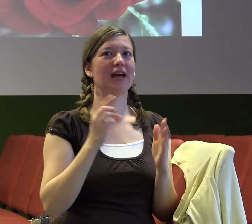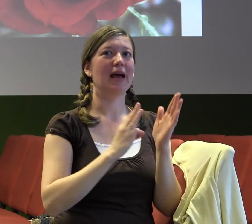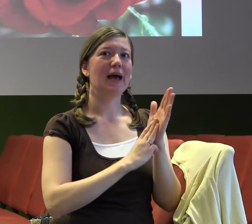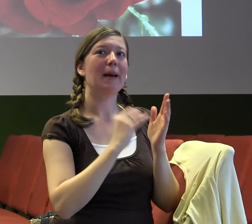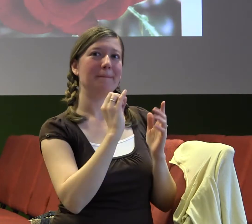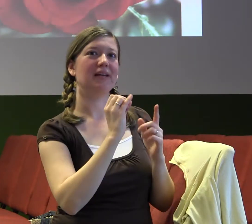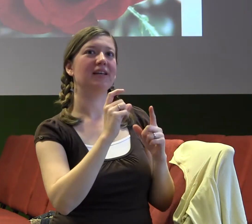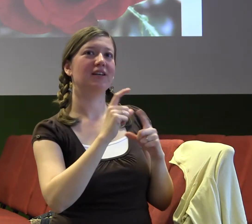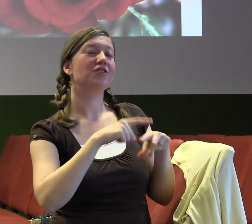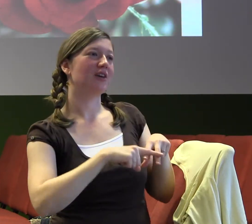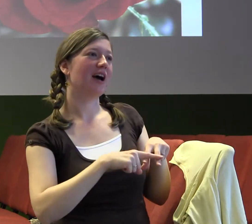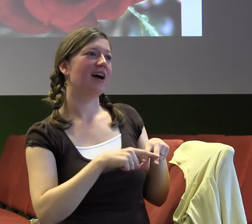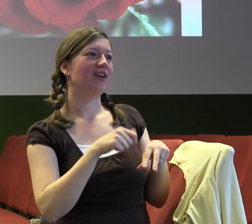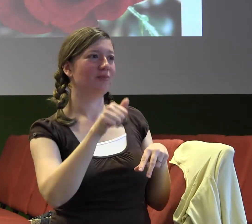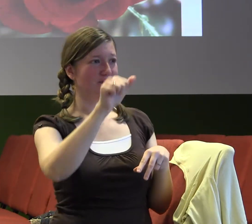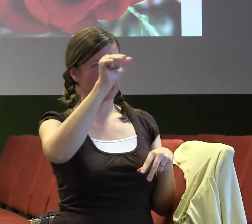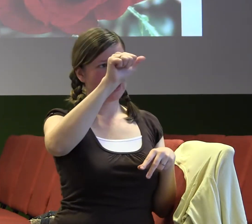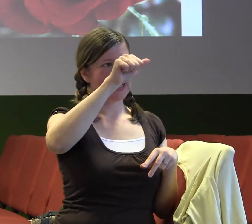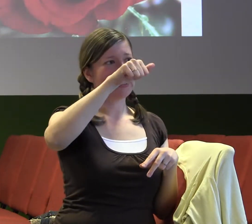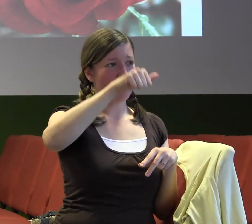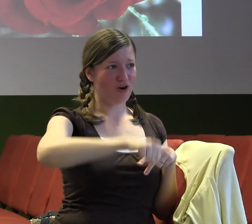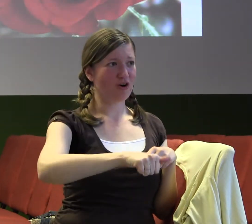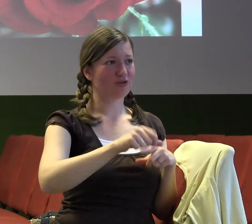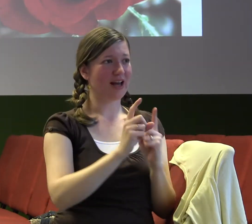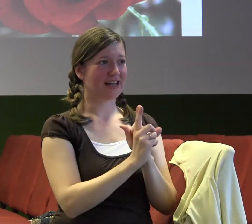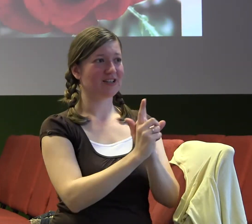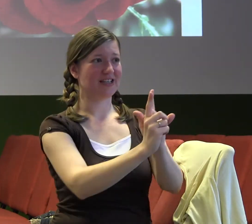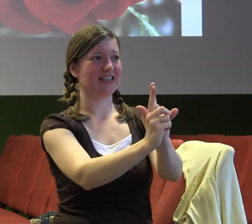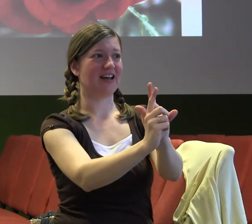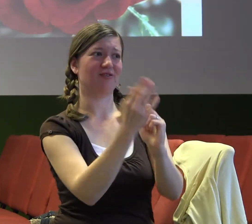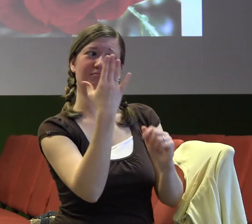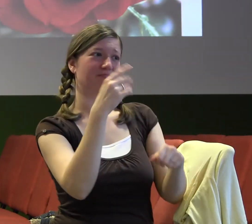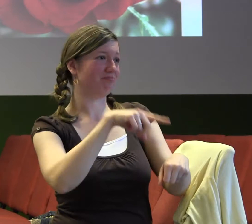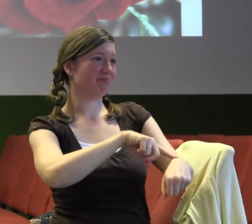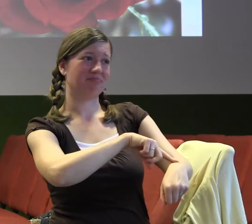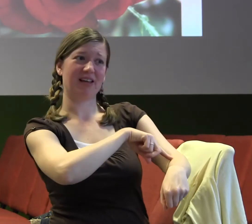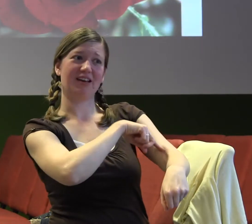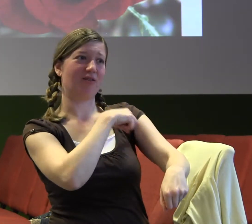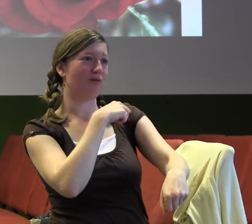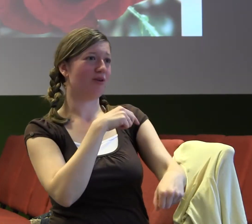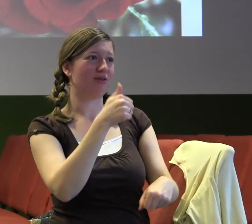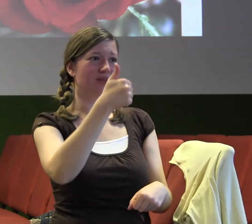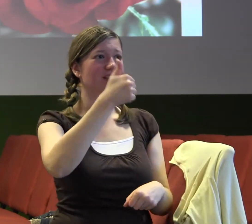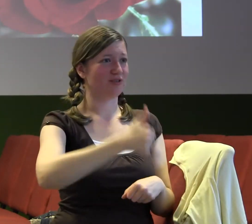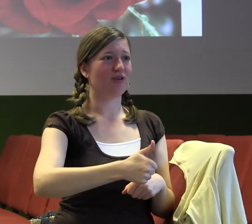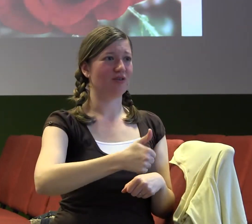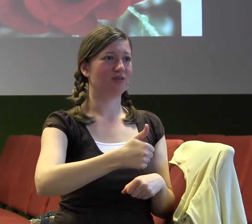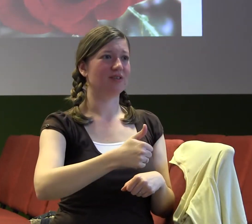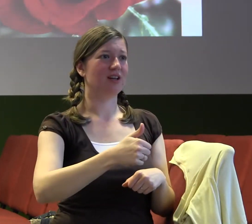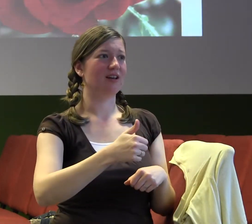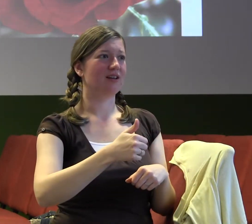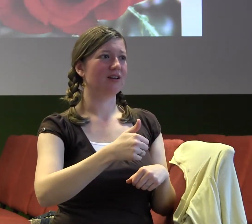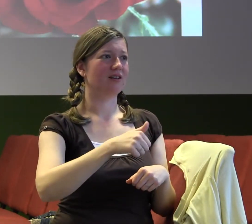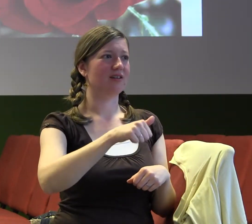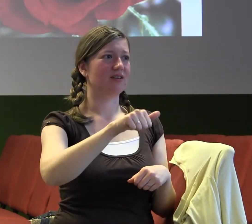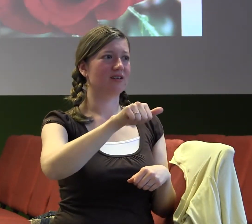lidma má mluvit a s každým se bavit a myslím si, že to je skvělá demonstrace toho, že to není o tom, že ty jsi v tom požehnaný a